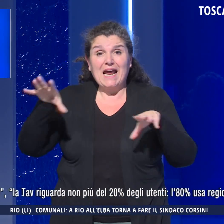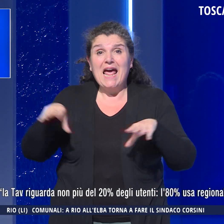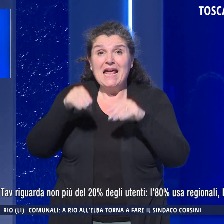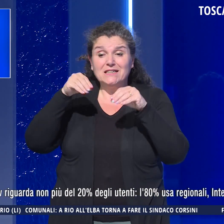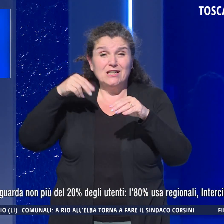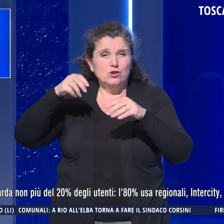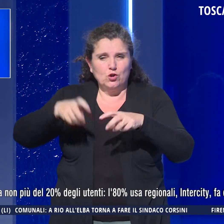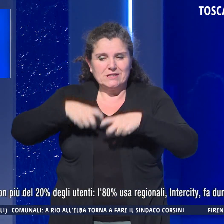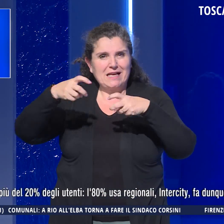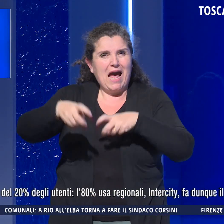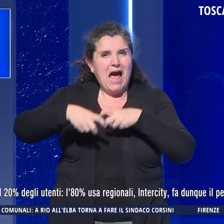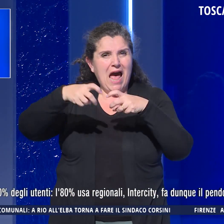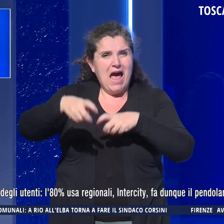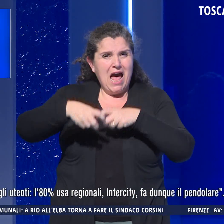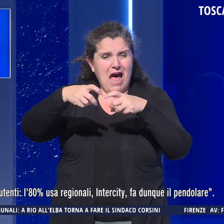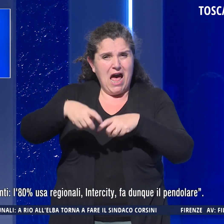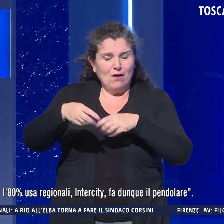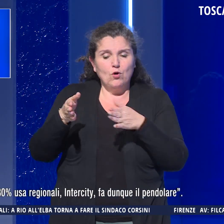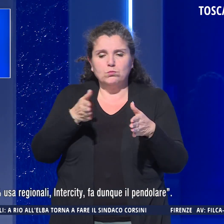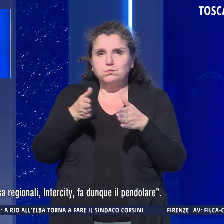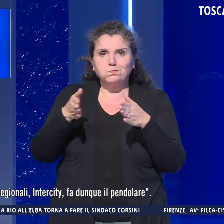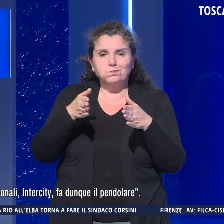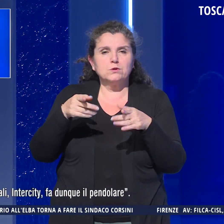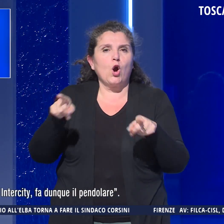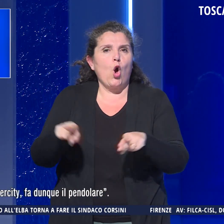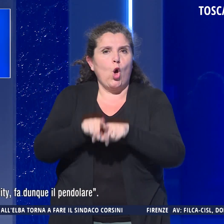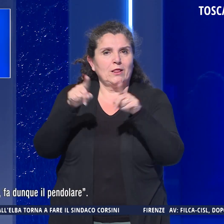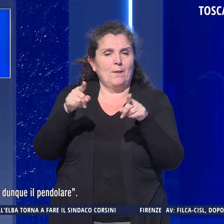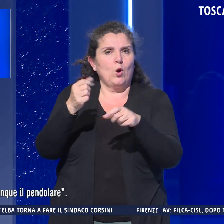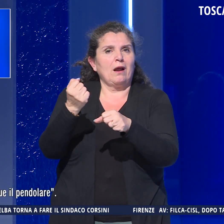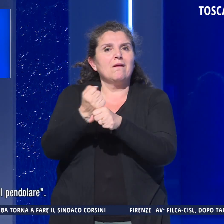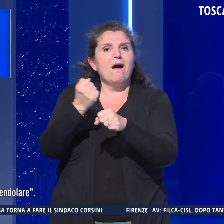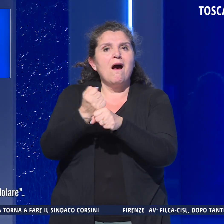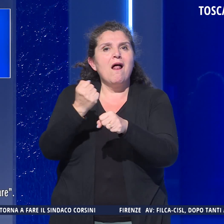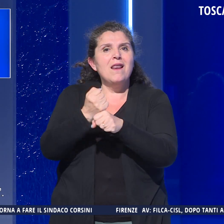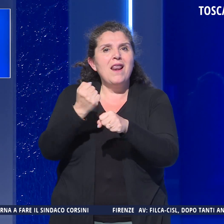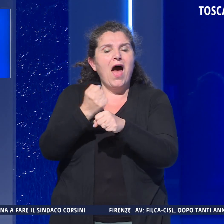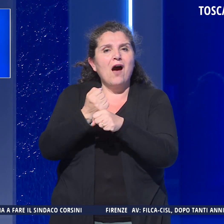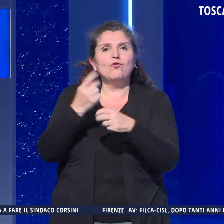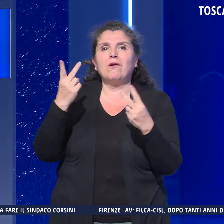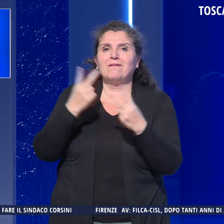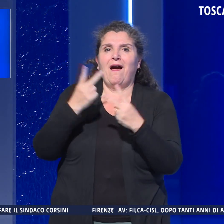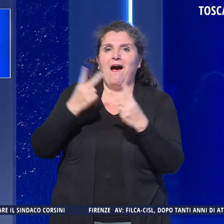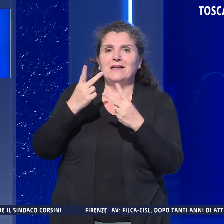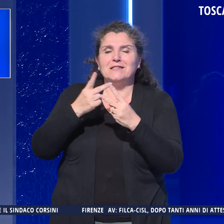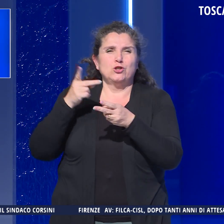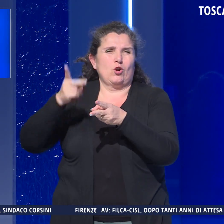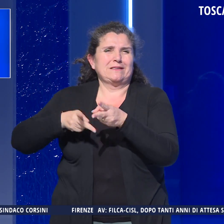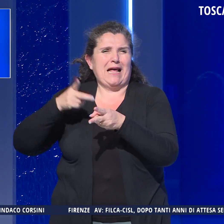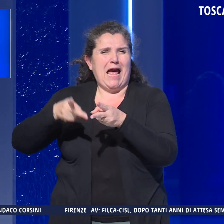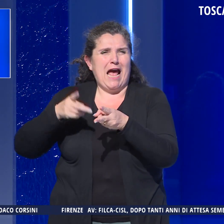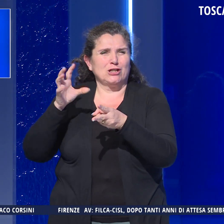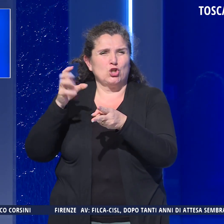durante il quale saranno svolti in contemporanea i lavori di realizzazione della stazione,